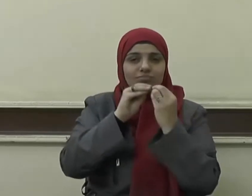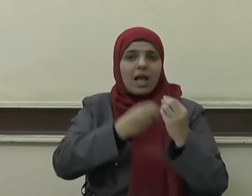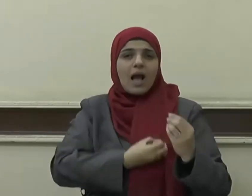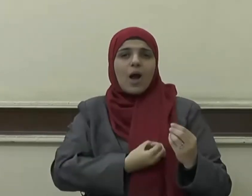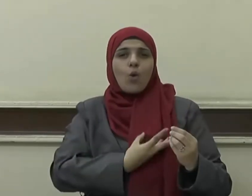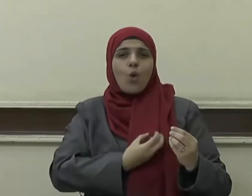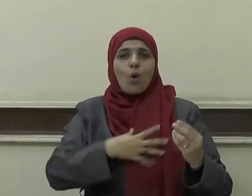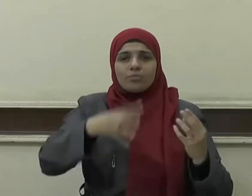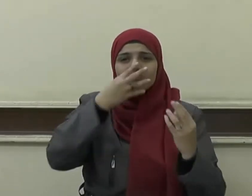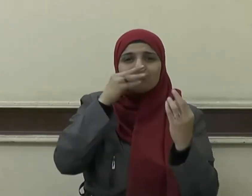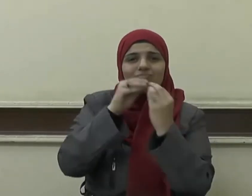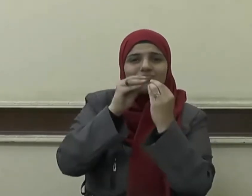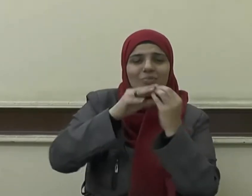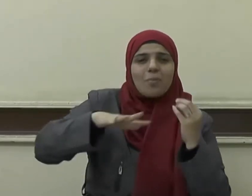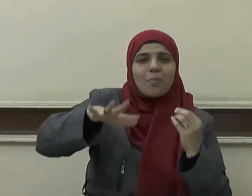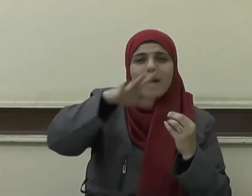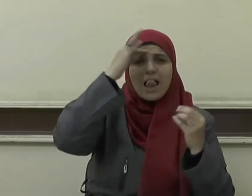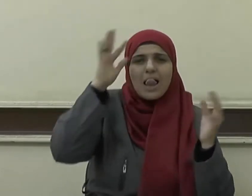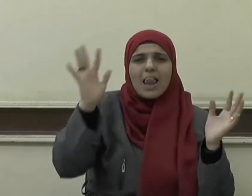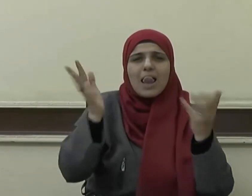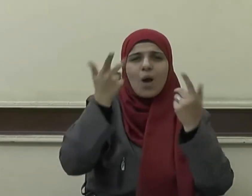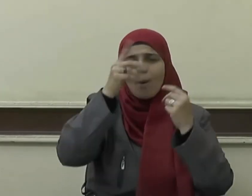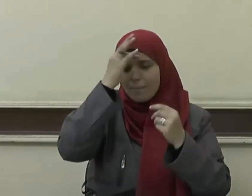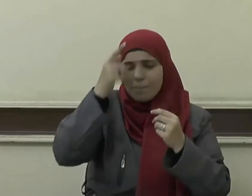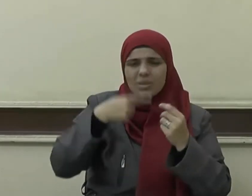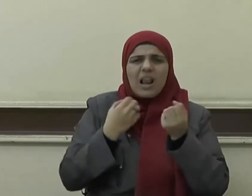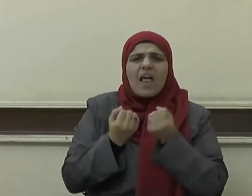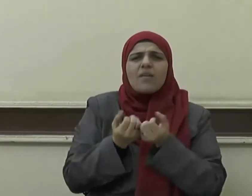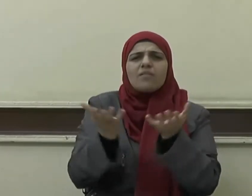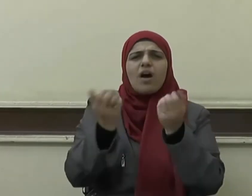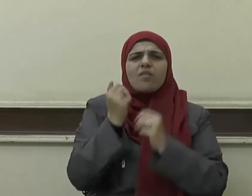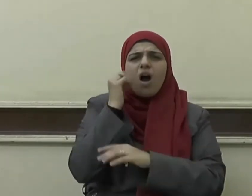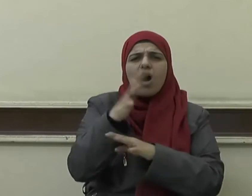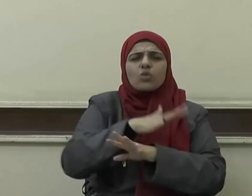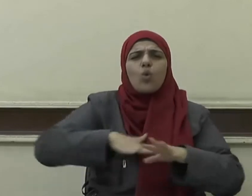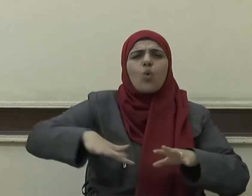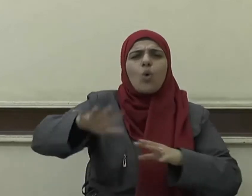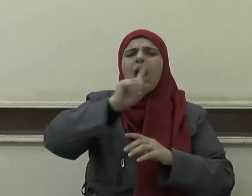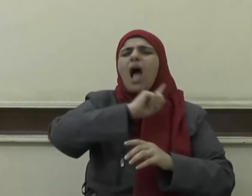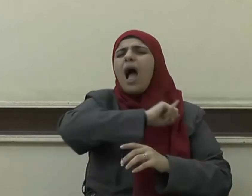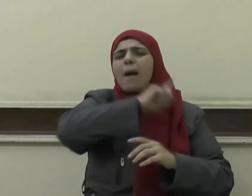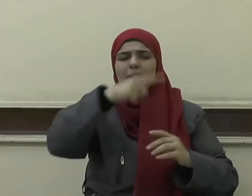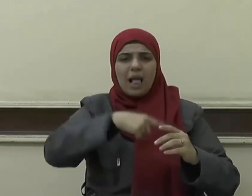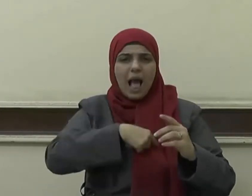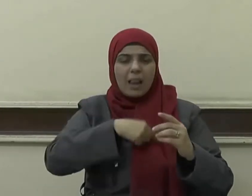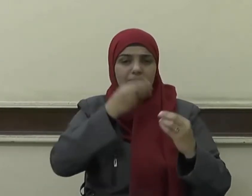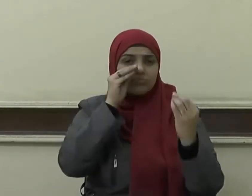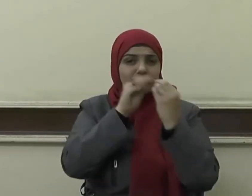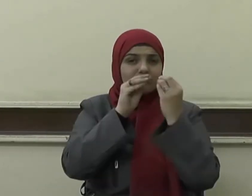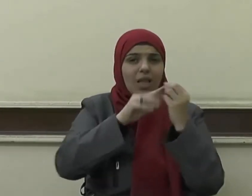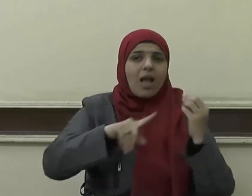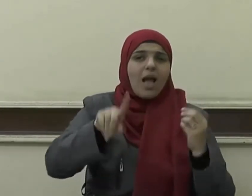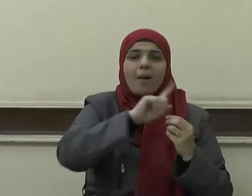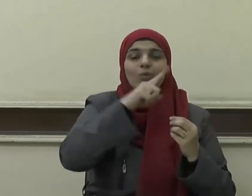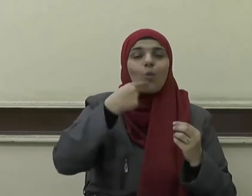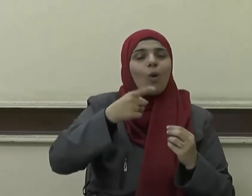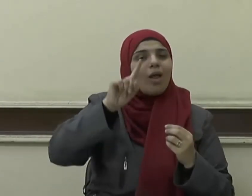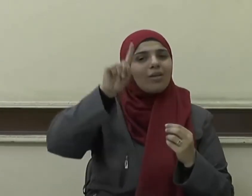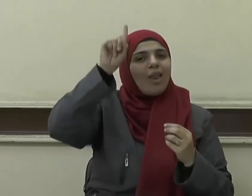الأرض جميعا ما ألفت بين قلوبهم ولكن الله ألف بينهم إنه